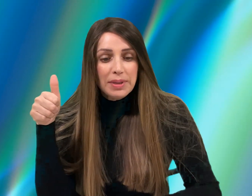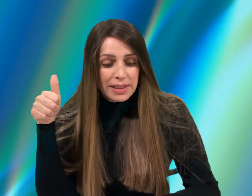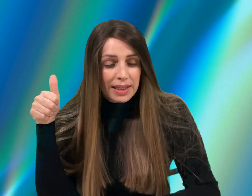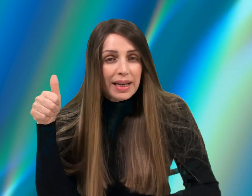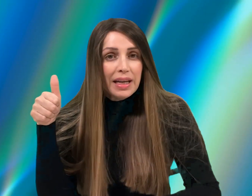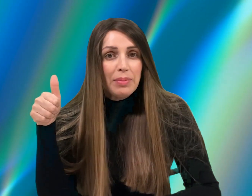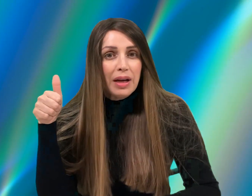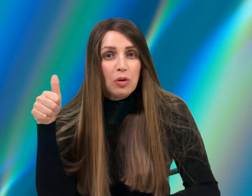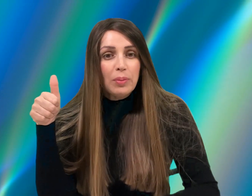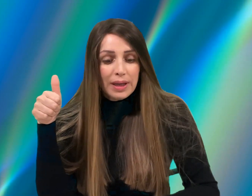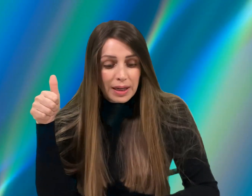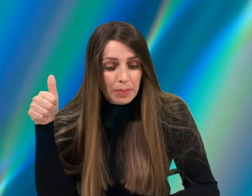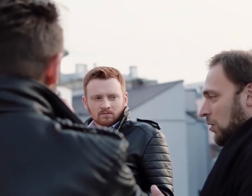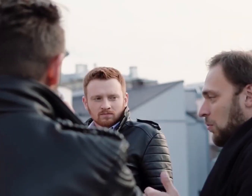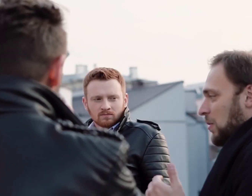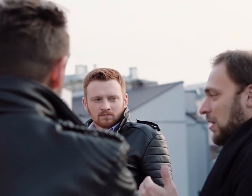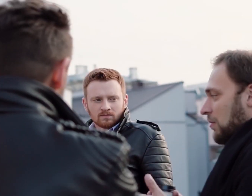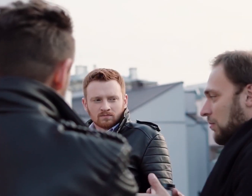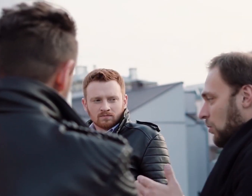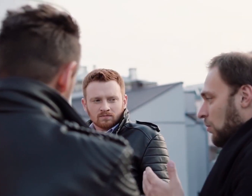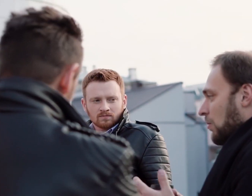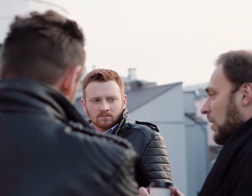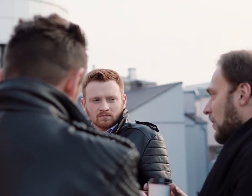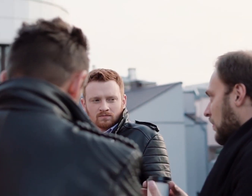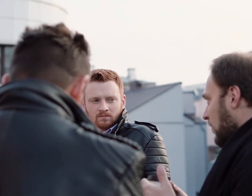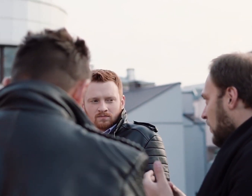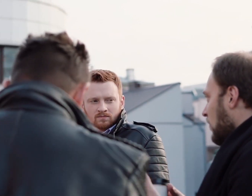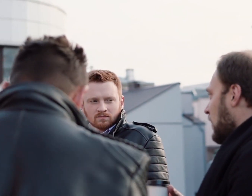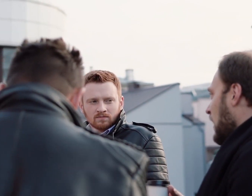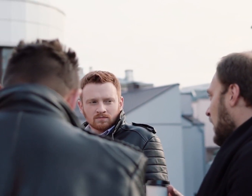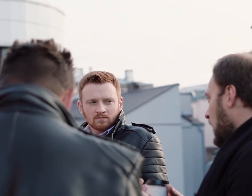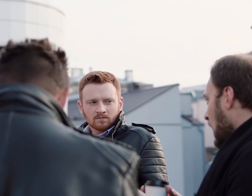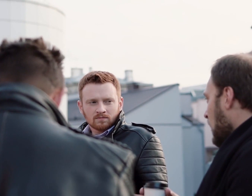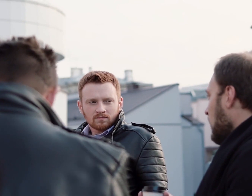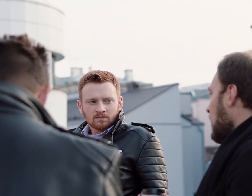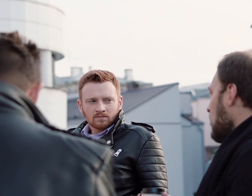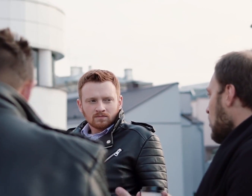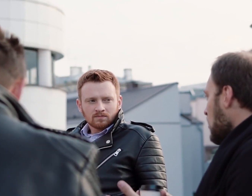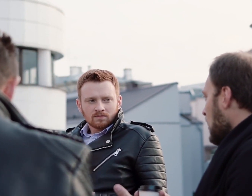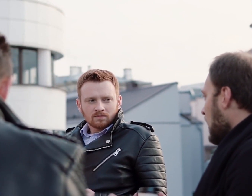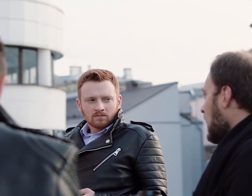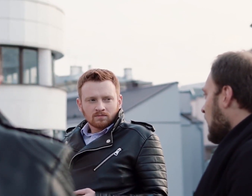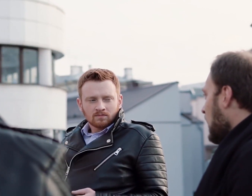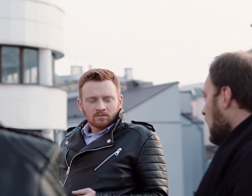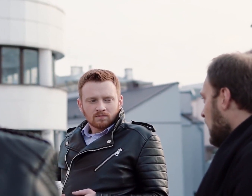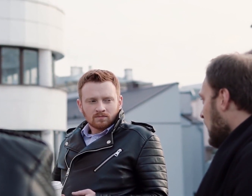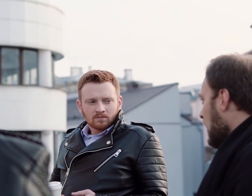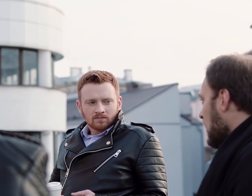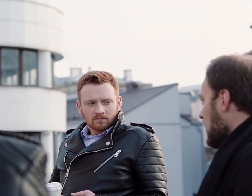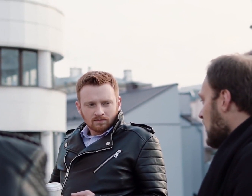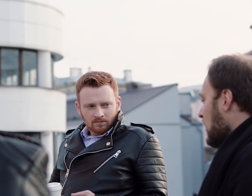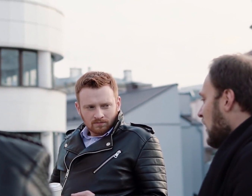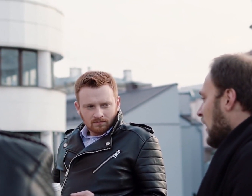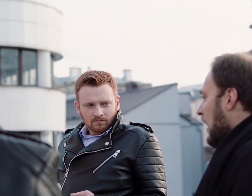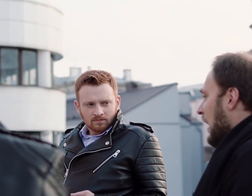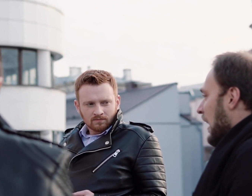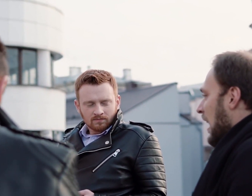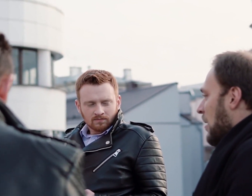להסתכל האם אנחנו מהירים מתוך קנאה או שנאה, או שבאמת אנחנו אוהבים את הבן אדם.